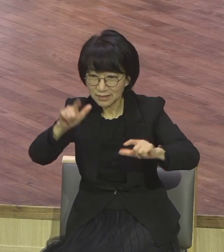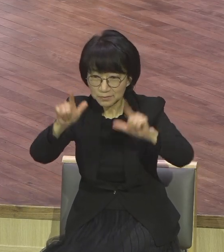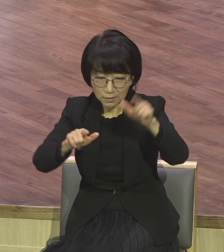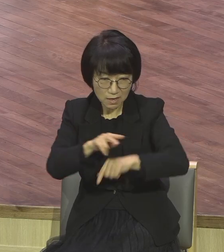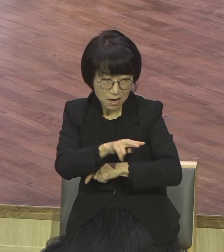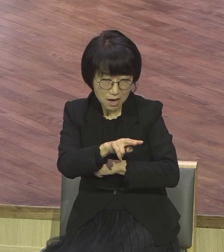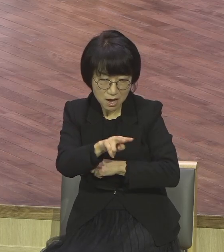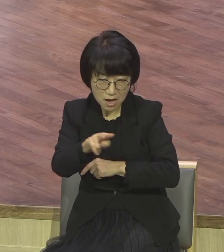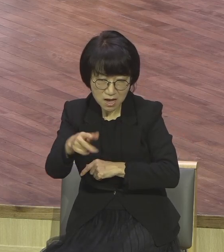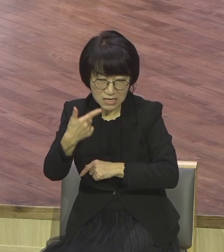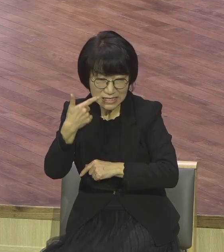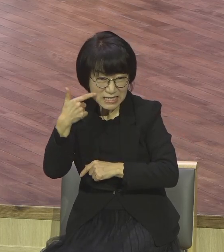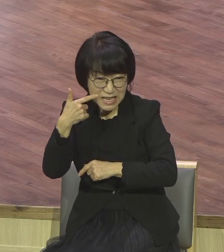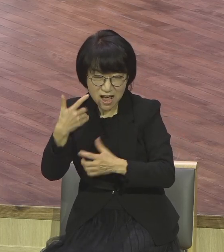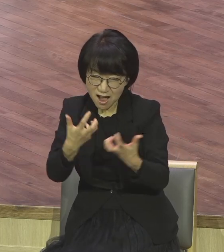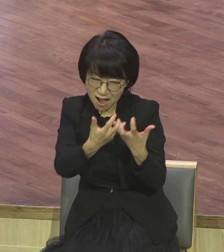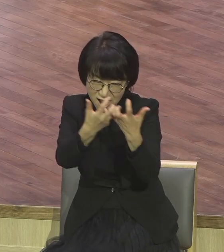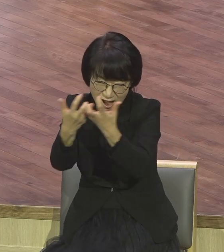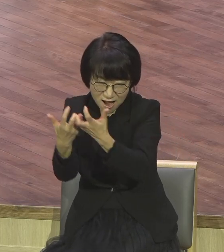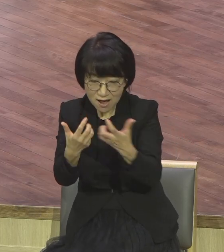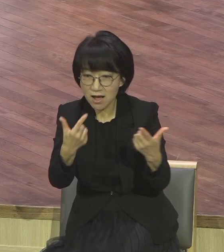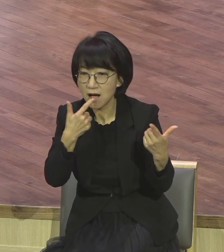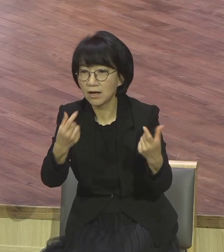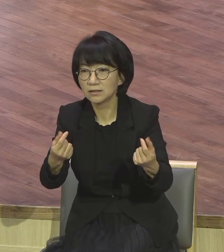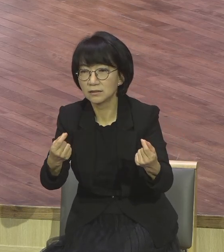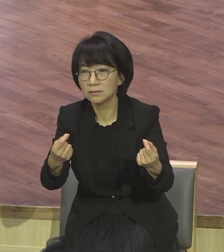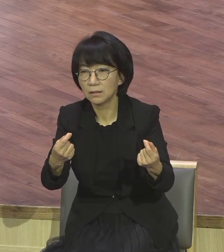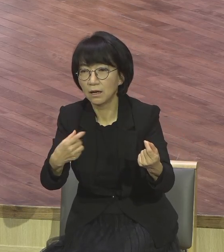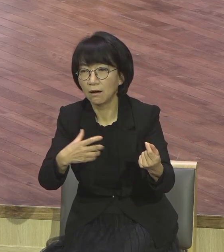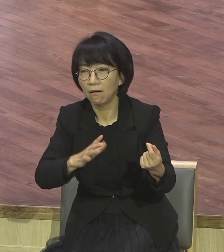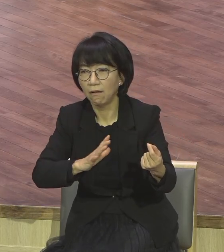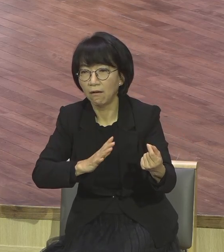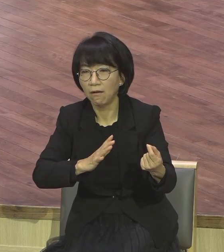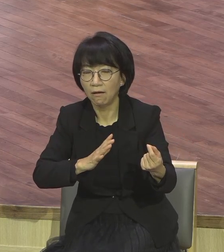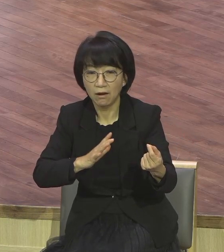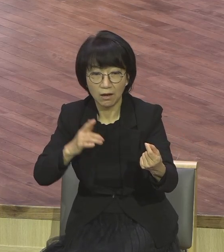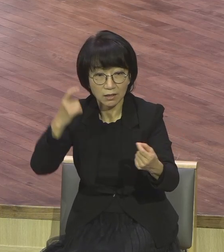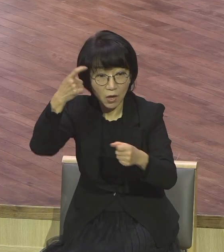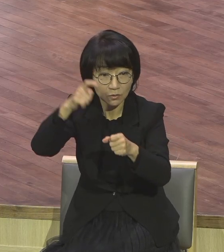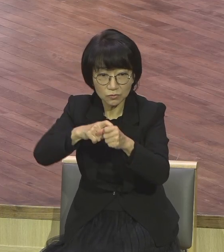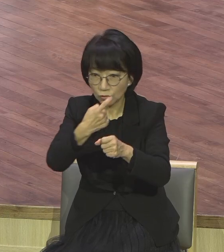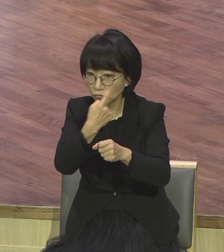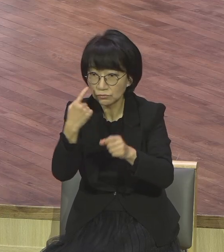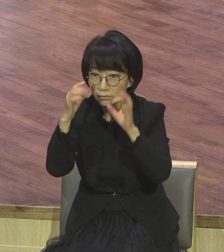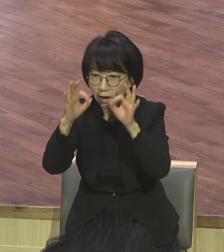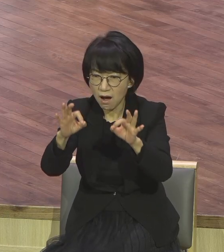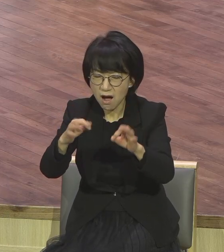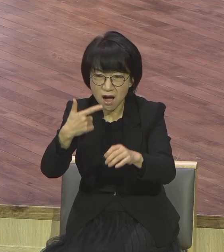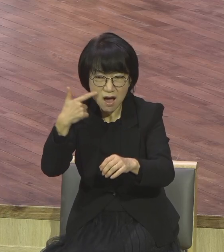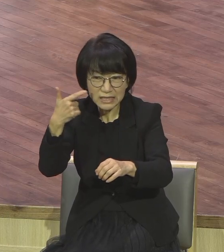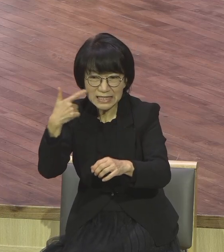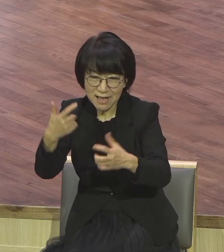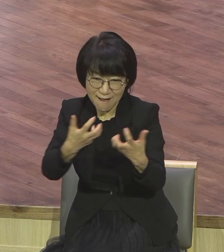덕실 그리는 것 같은 그러한 곳이다. 영적으로 바라보면 그랬습니다. 이리떼가 덕실 그리고 있습니다.